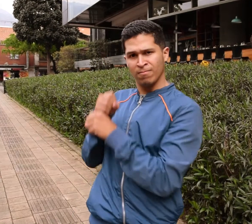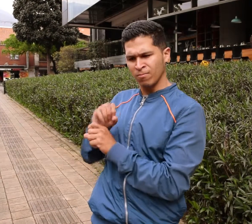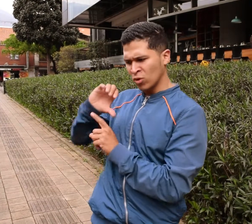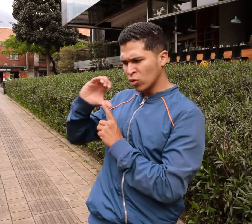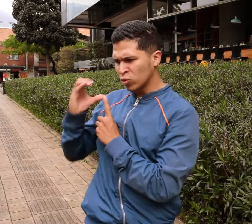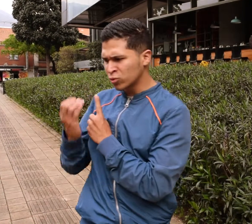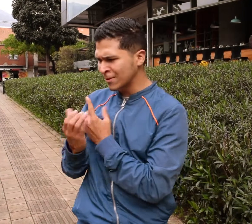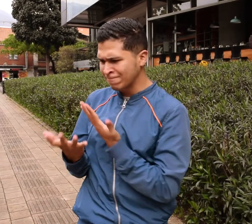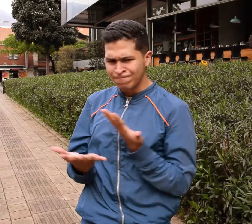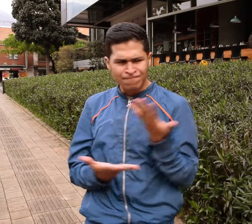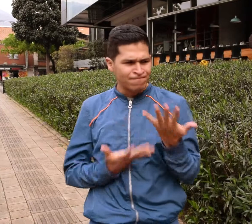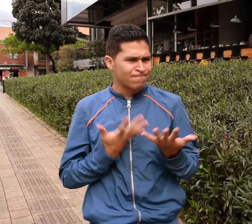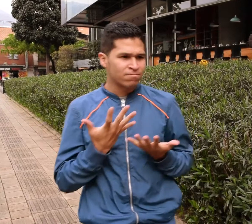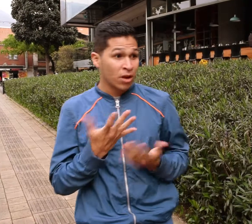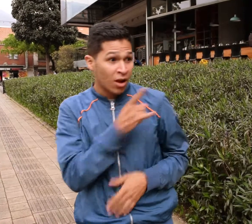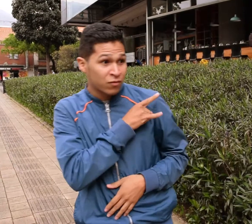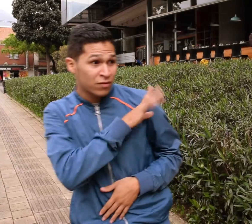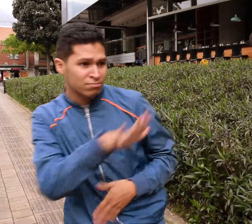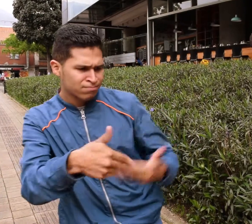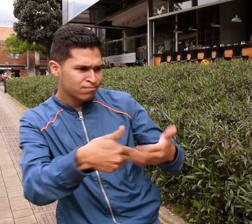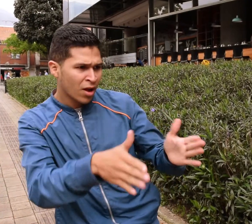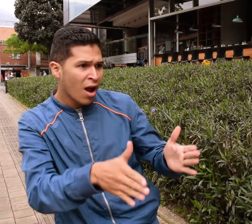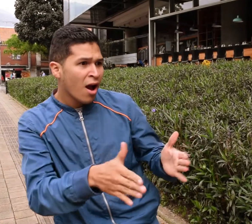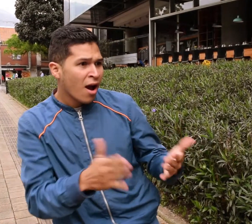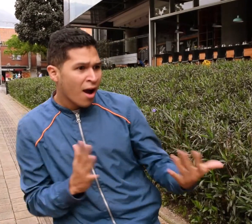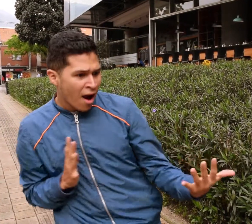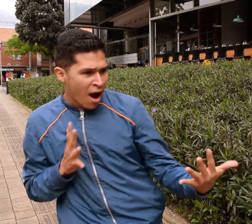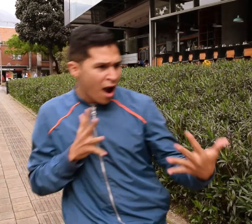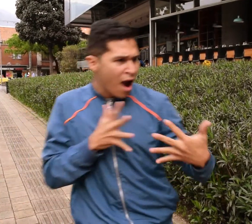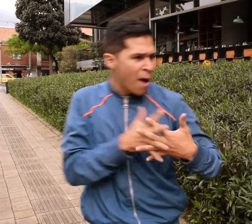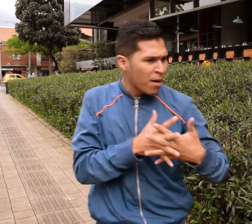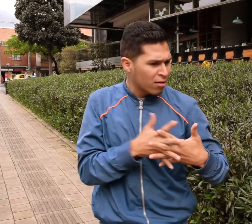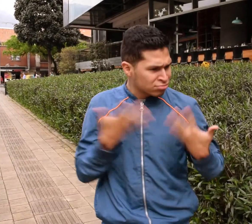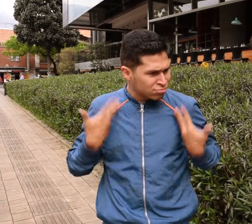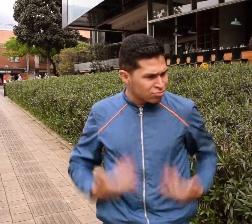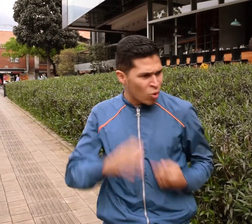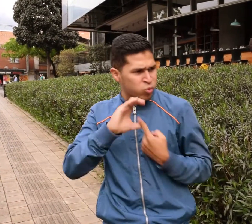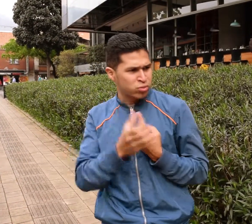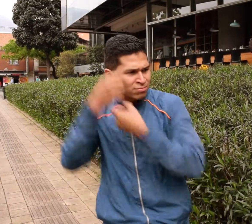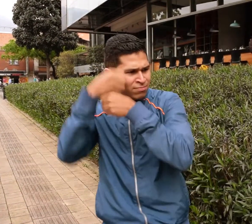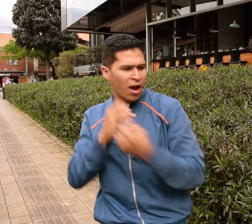La universidad como espacio intercultural de reconciliación entre el sujeto raizal y su cultura.